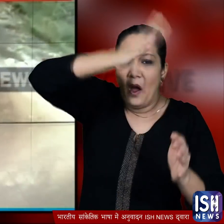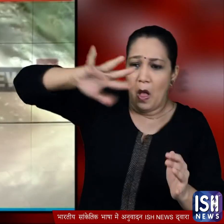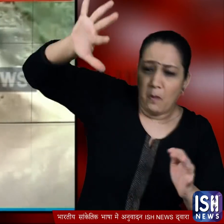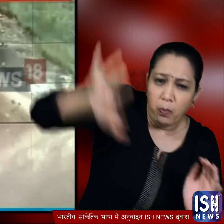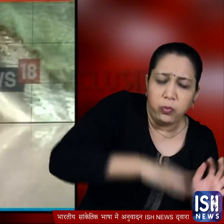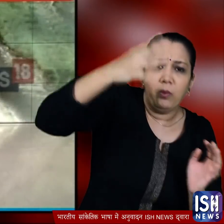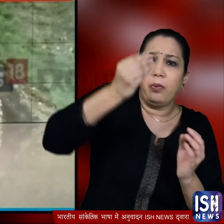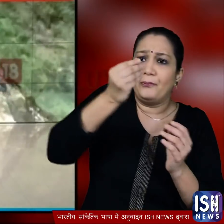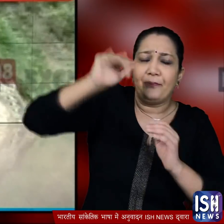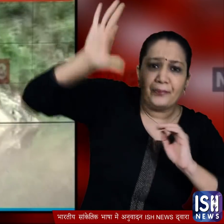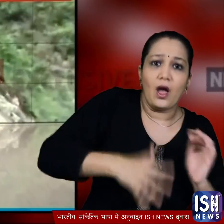घटनाओने लोगों की मुश्किलें फिर बढ़ा दी